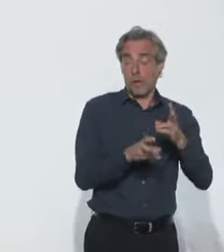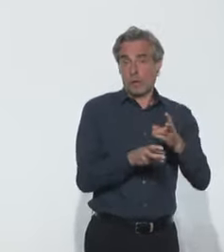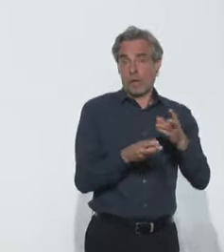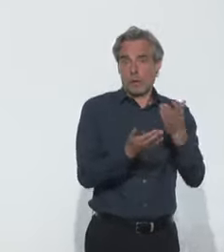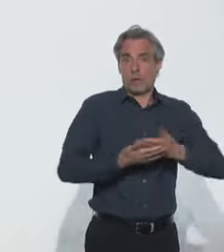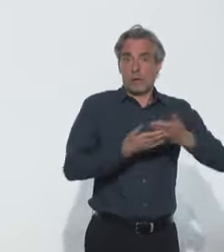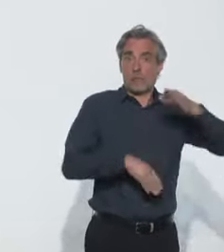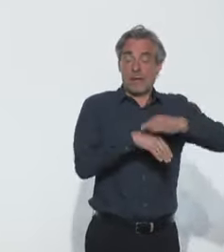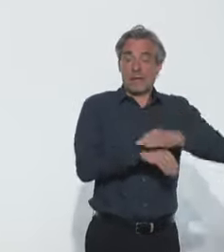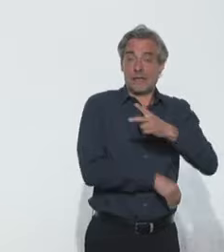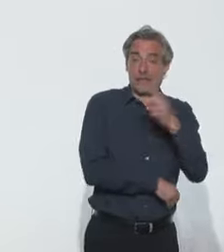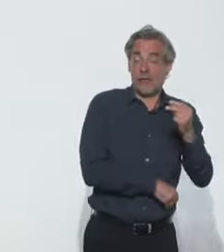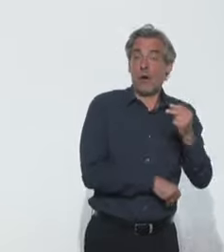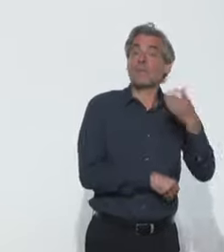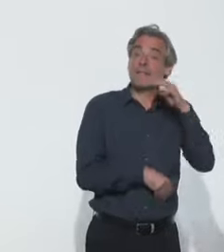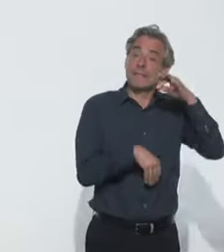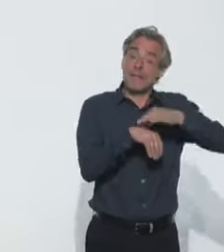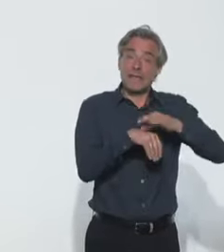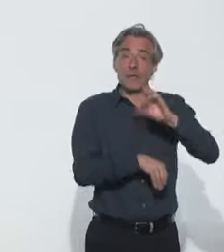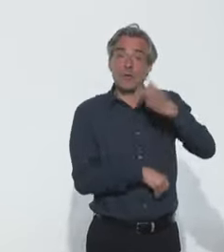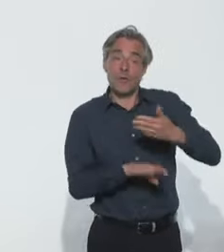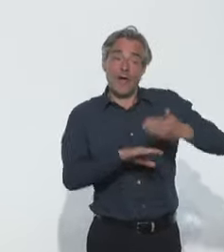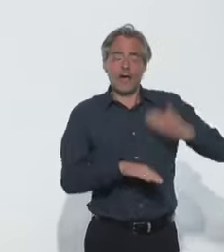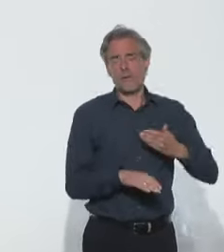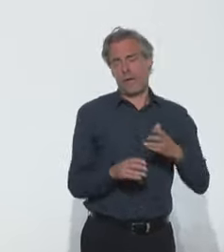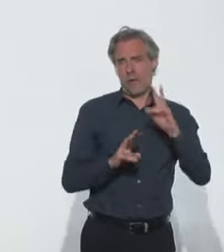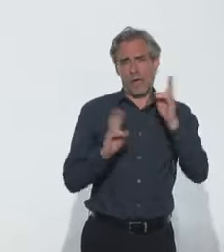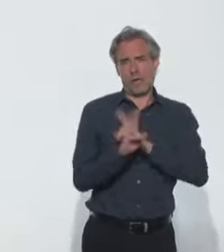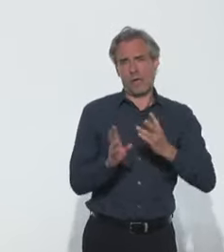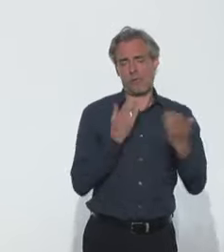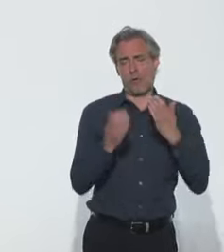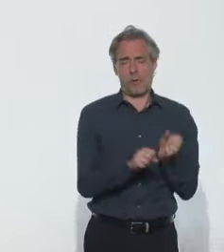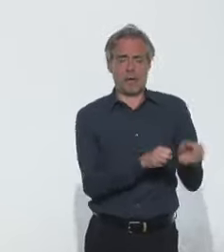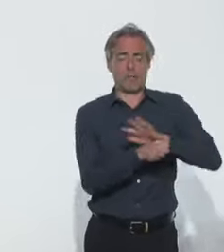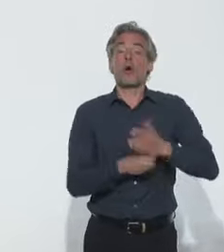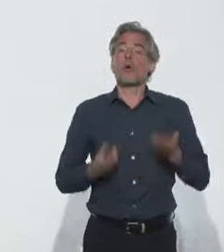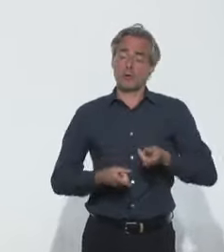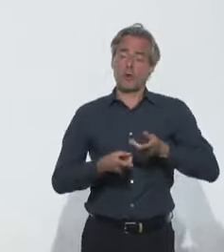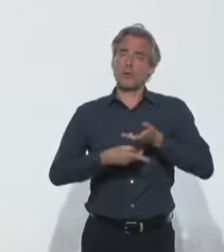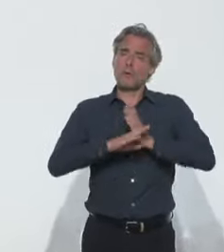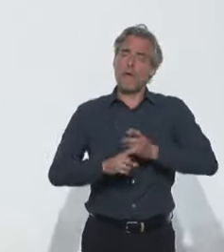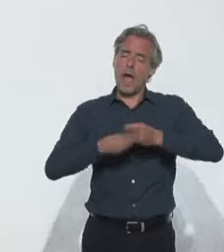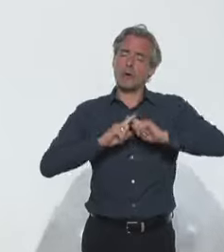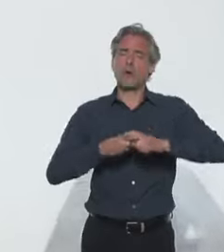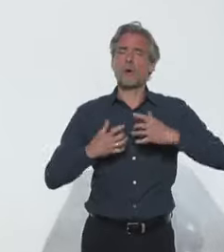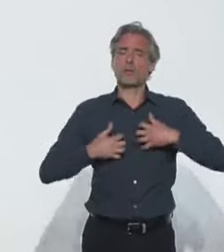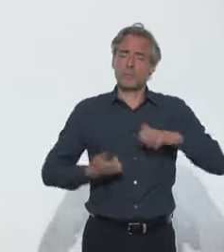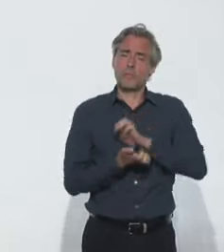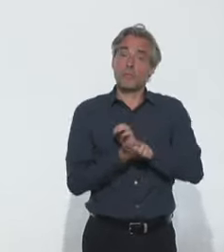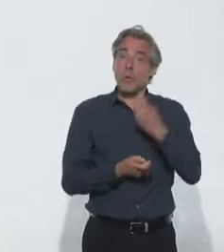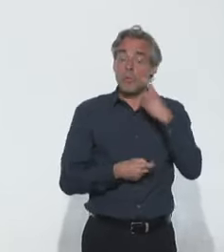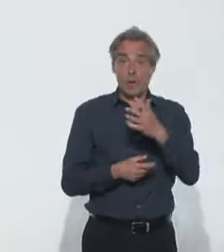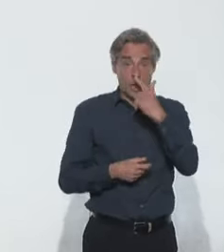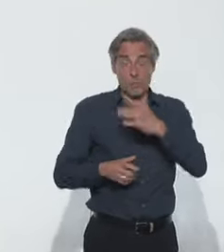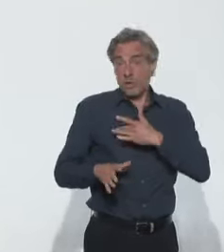plus sévères lorsqu'on a déjà été infecté. Mais c'est un modèle très différent, c'est une infection très différente. On n'a pas aujourd'hui d'argument scientifique publié en faveur de